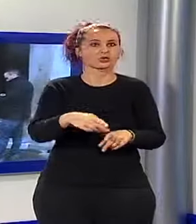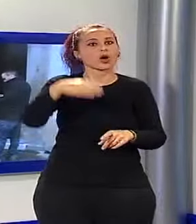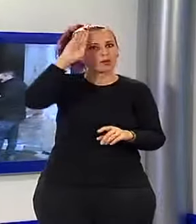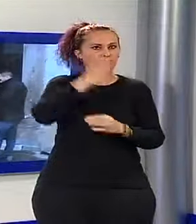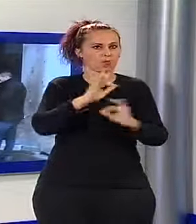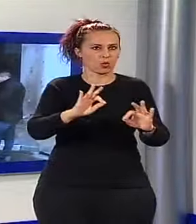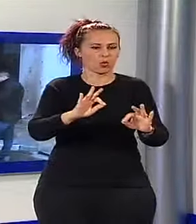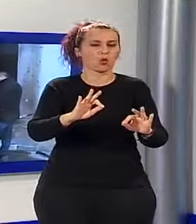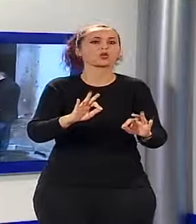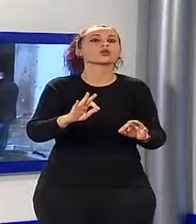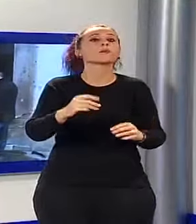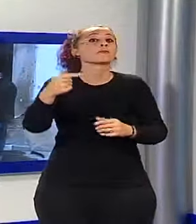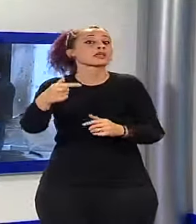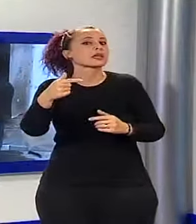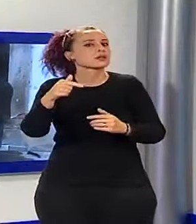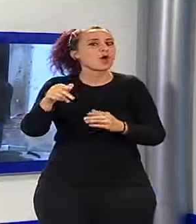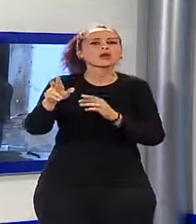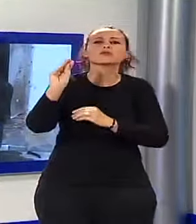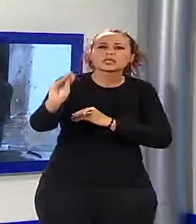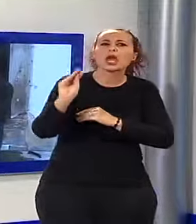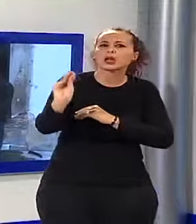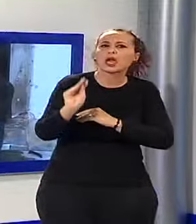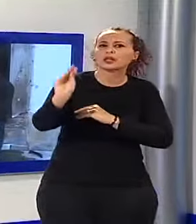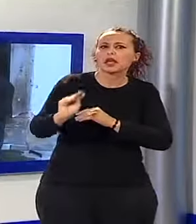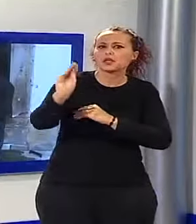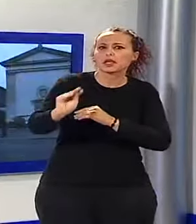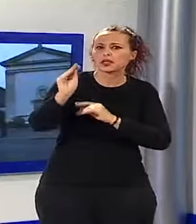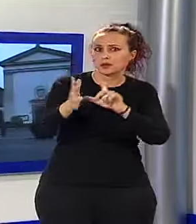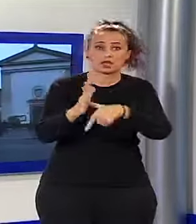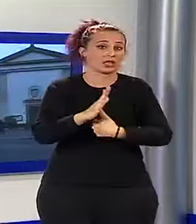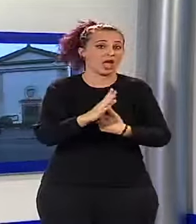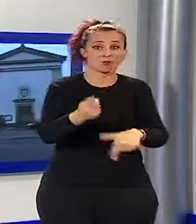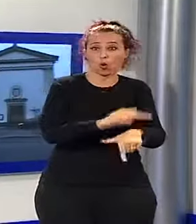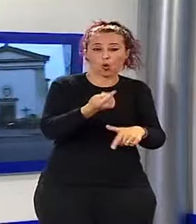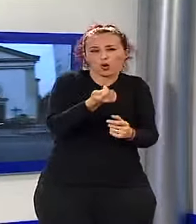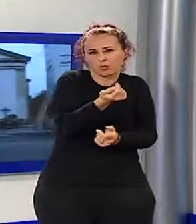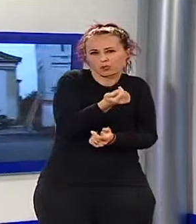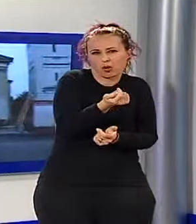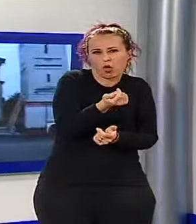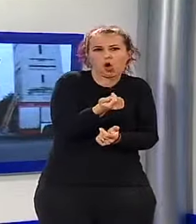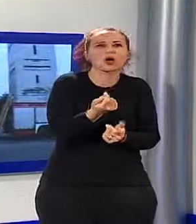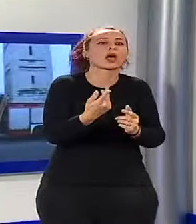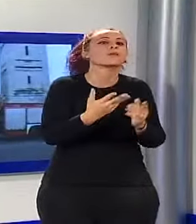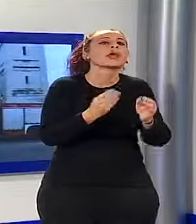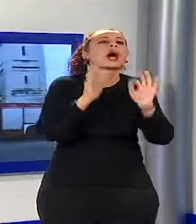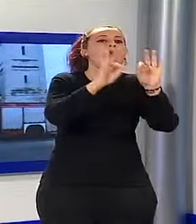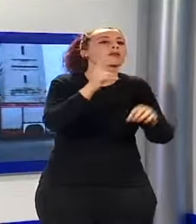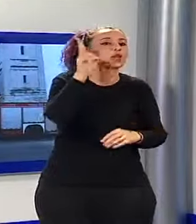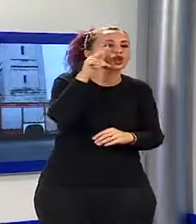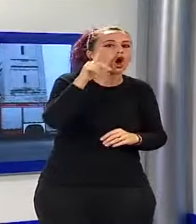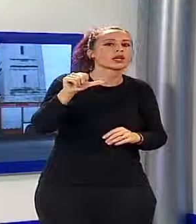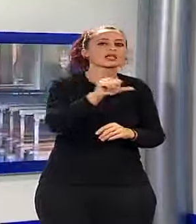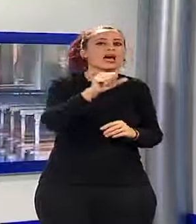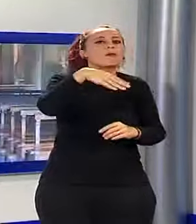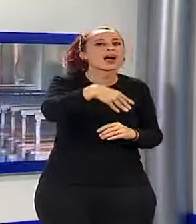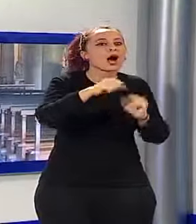di quanto indicato dalle testimonianze, i militari nel giro di poche ore sono risaliti ad una pensionata di San Macario, sulla quale sono